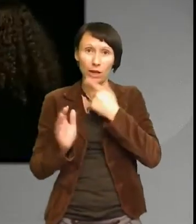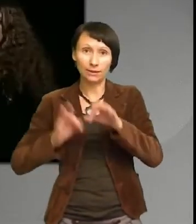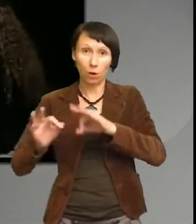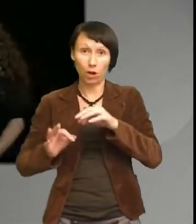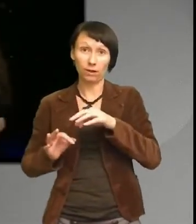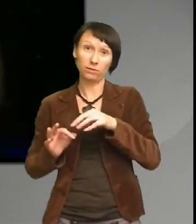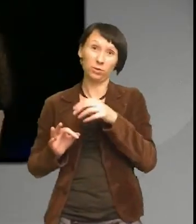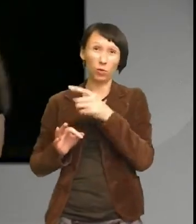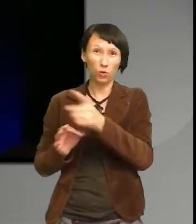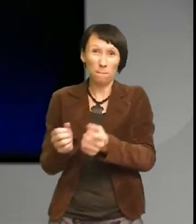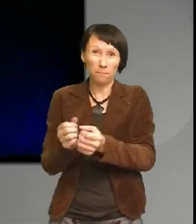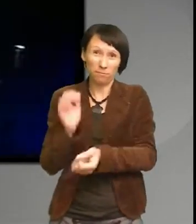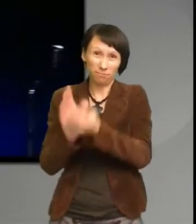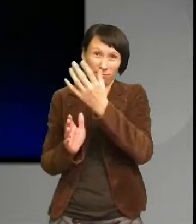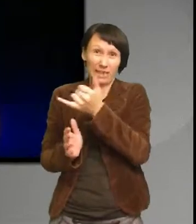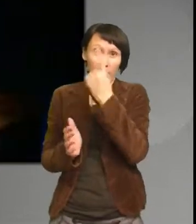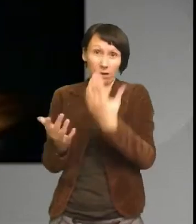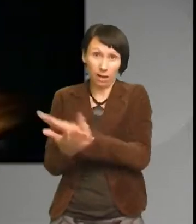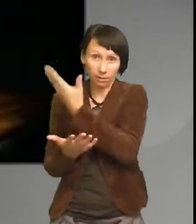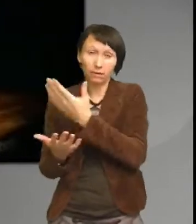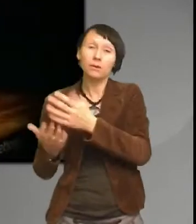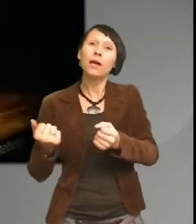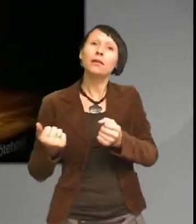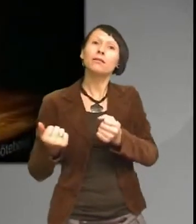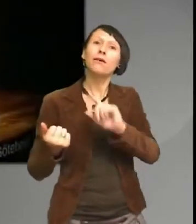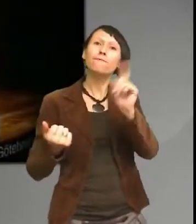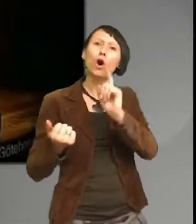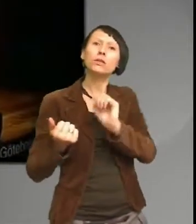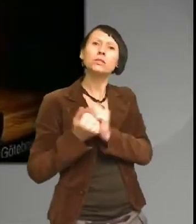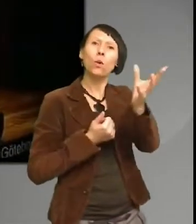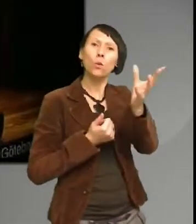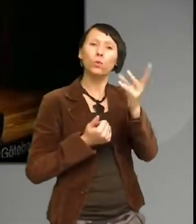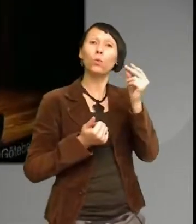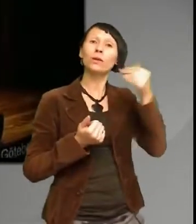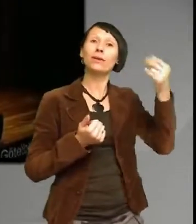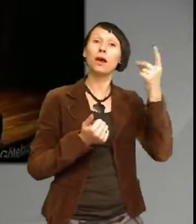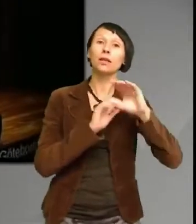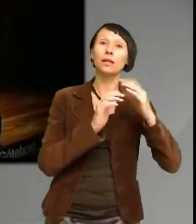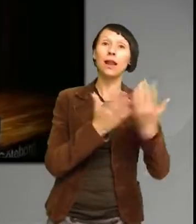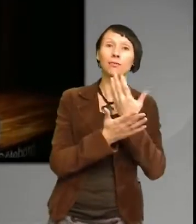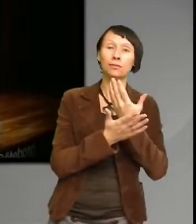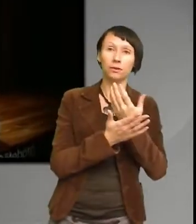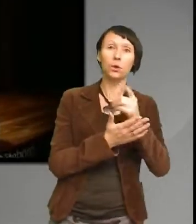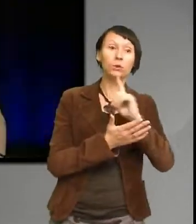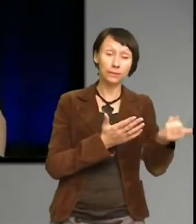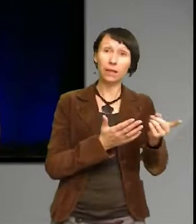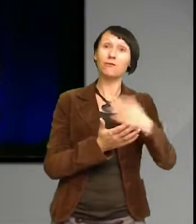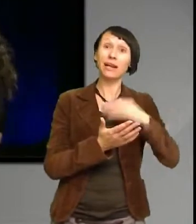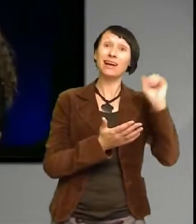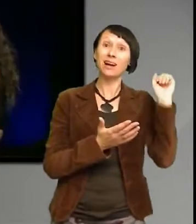och sen så säljs den och används i ett annat och sen blir det en avfall och då är den här borta så